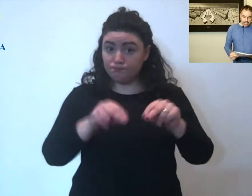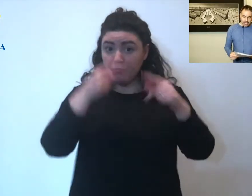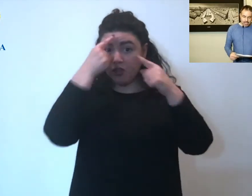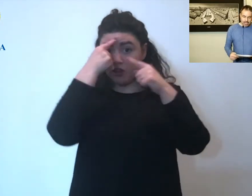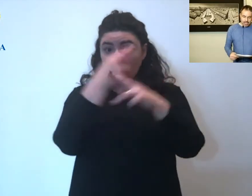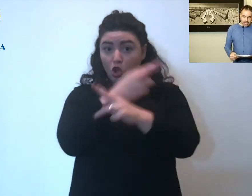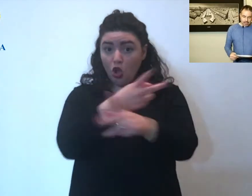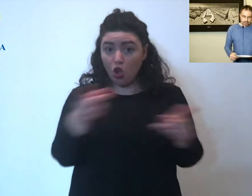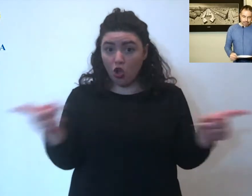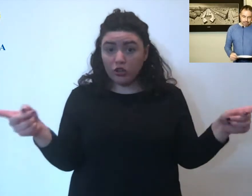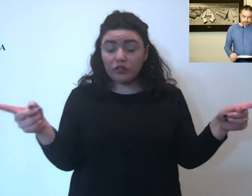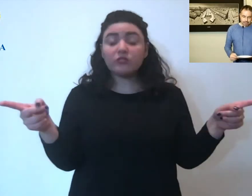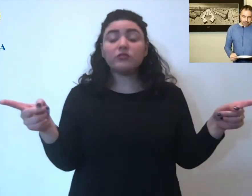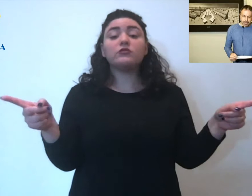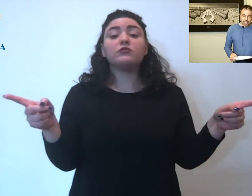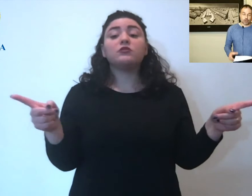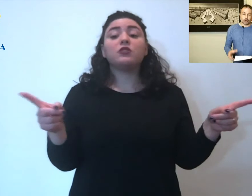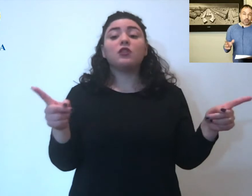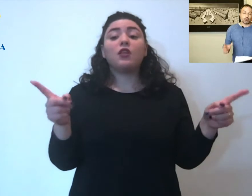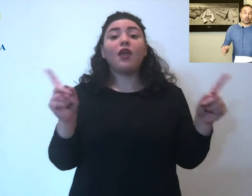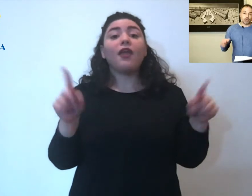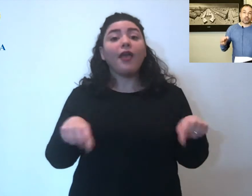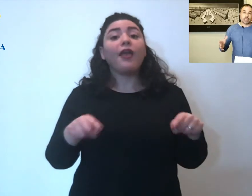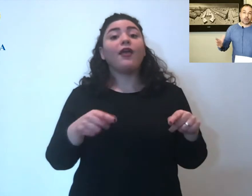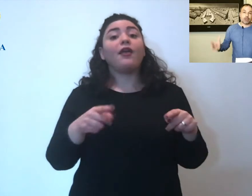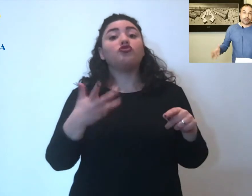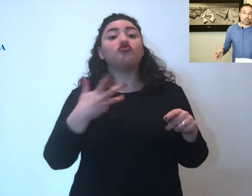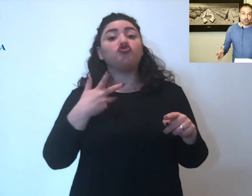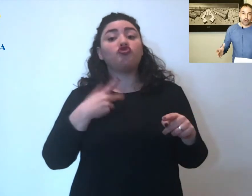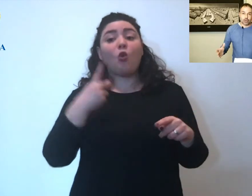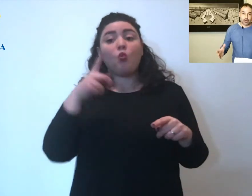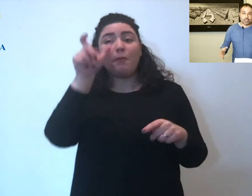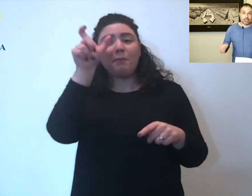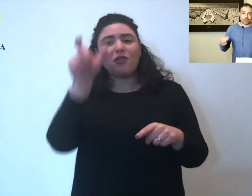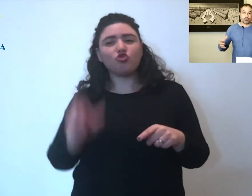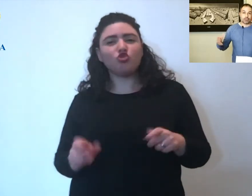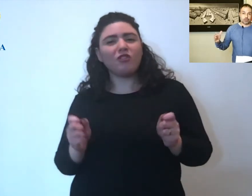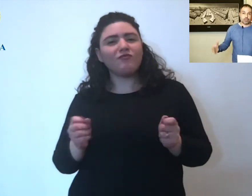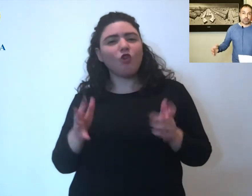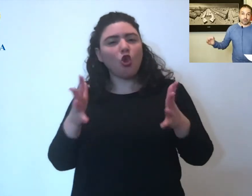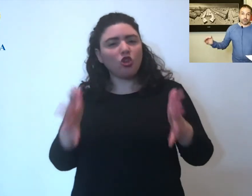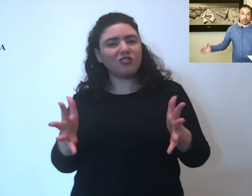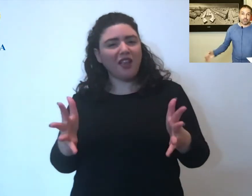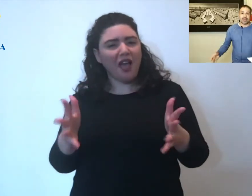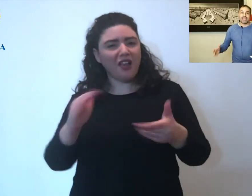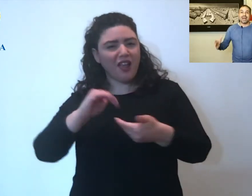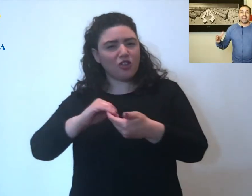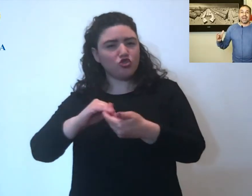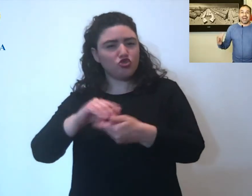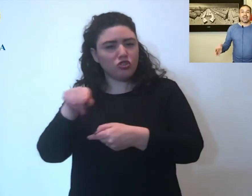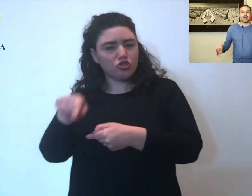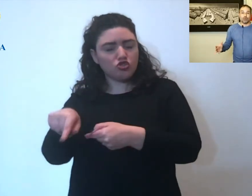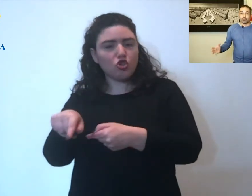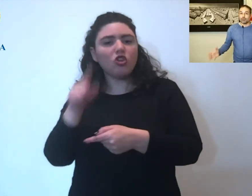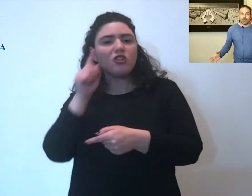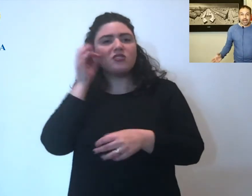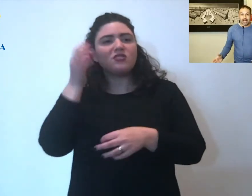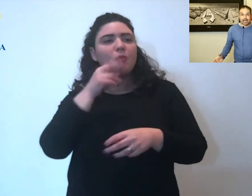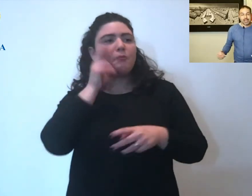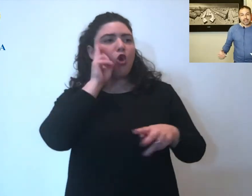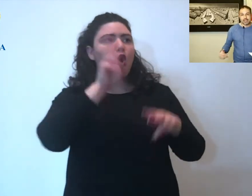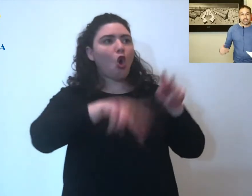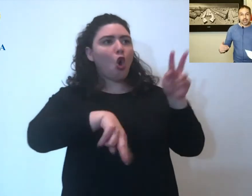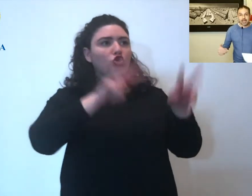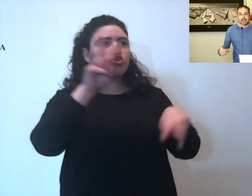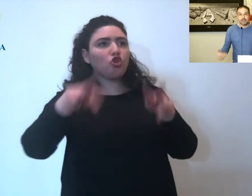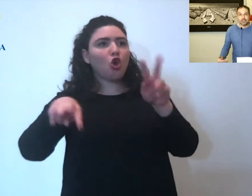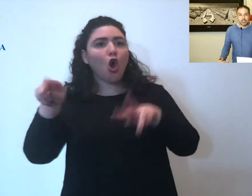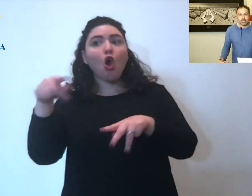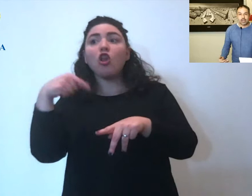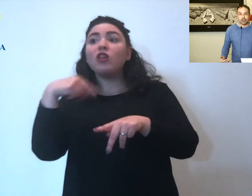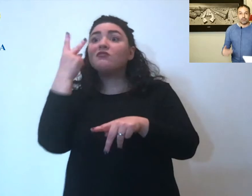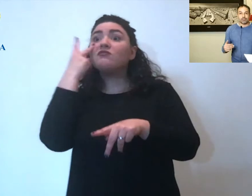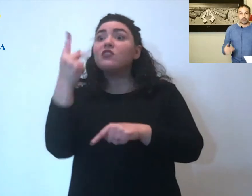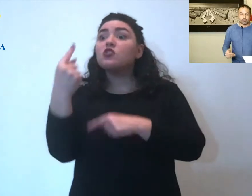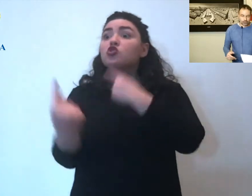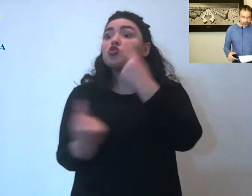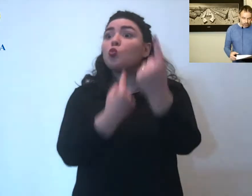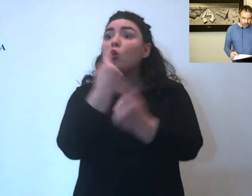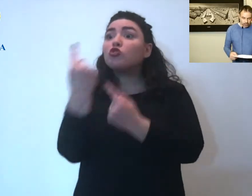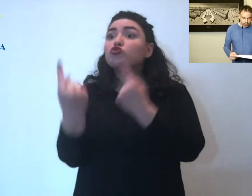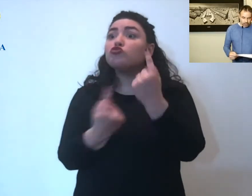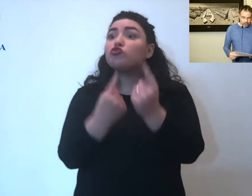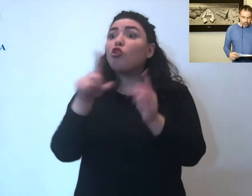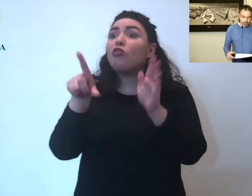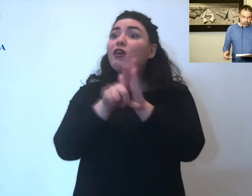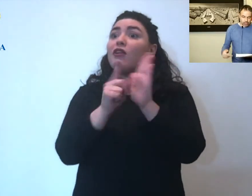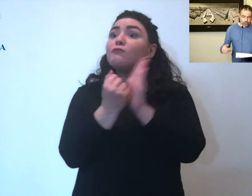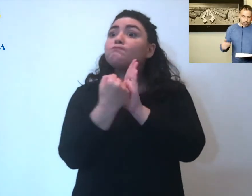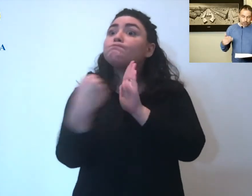e soprattutto ci sarà una persona dell'associazionismo volontaria a controllare, a segnalare ai vigili laddove ci